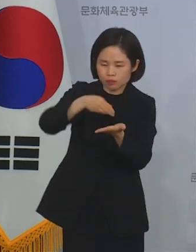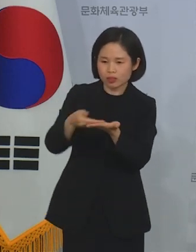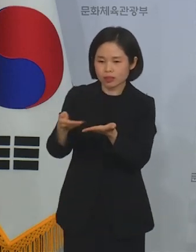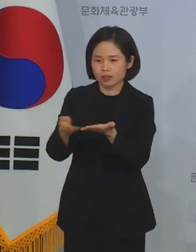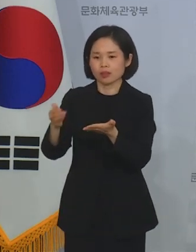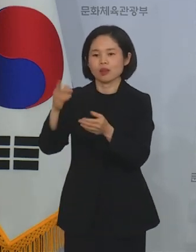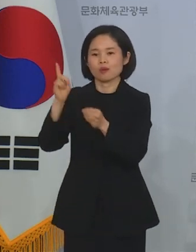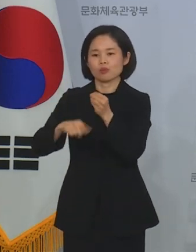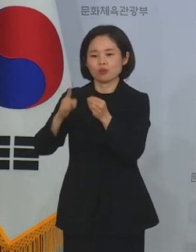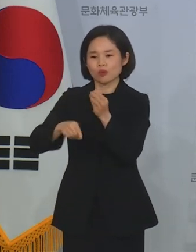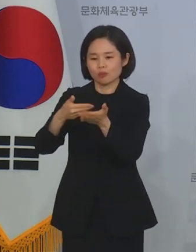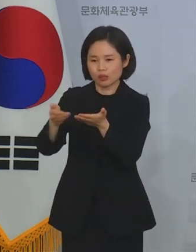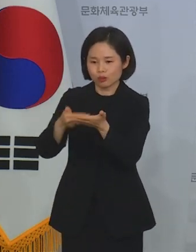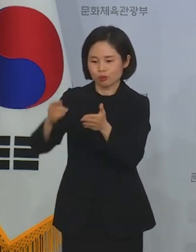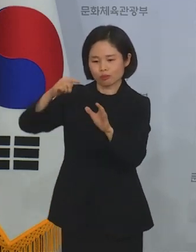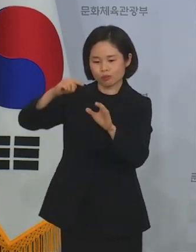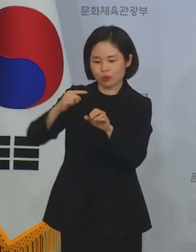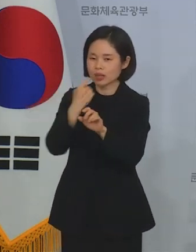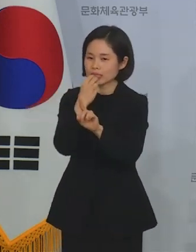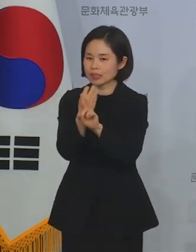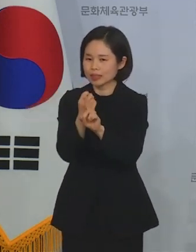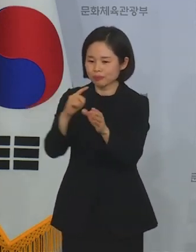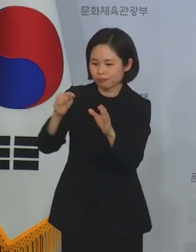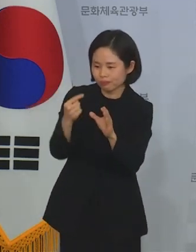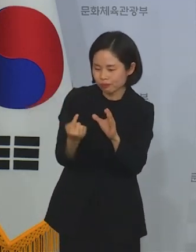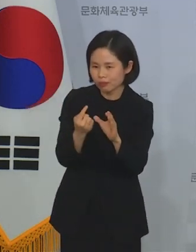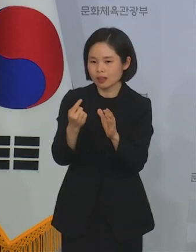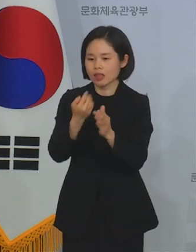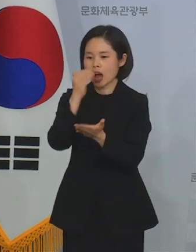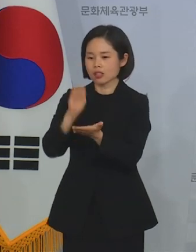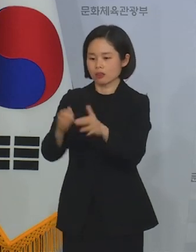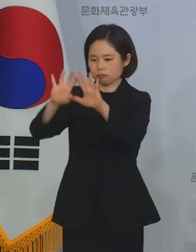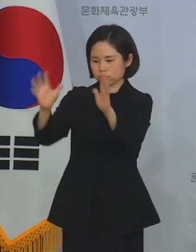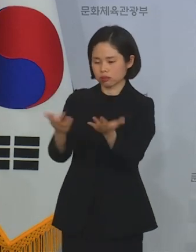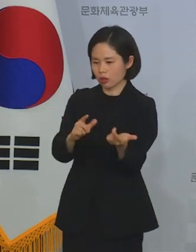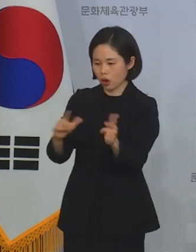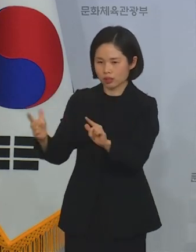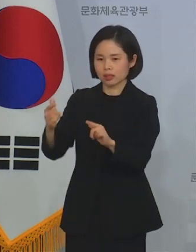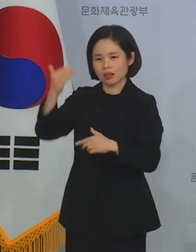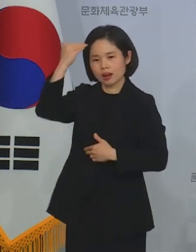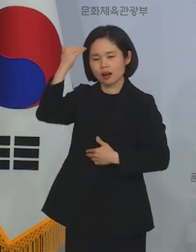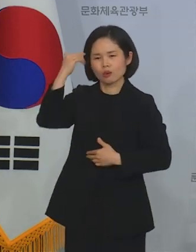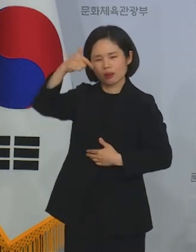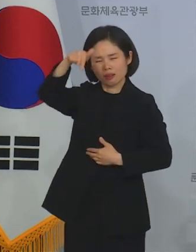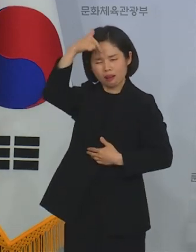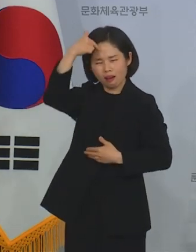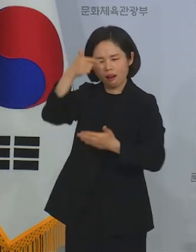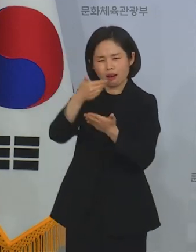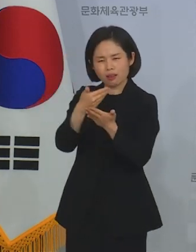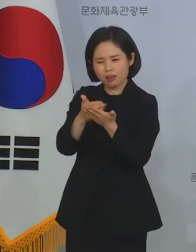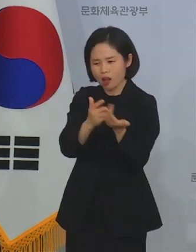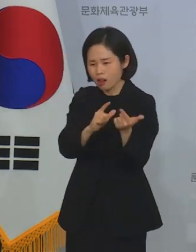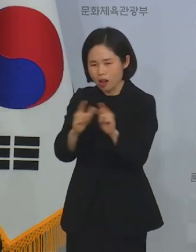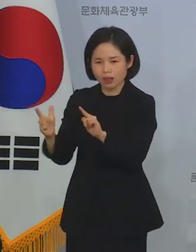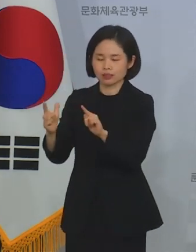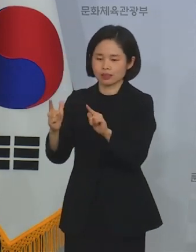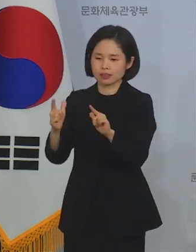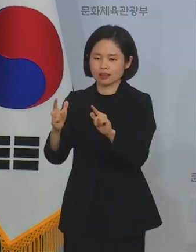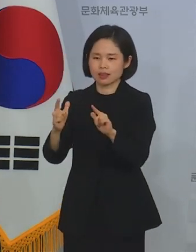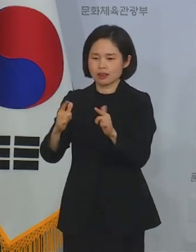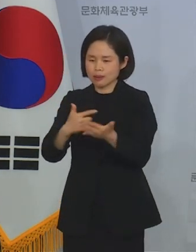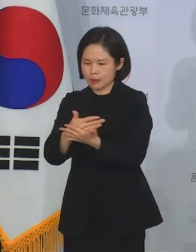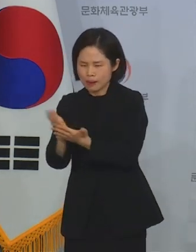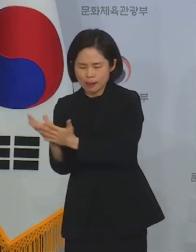불교미술 금속공예 석조물 등 한국고고미술사를 망라하는 수준 높은 작품들이라는 점에서